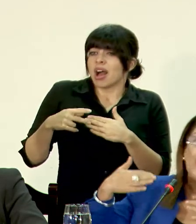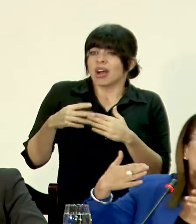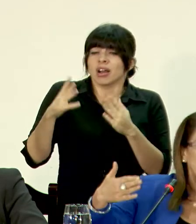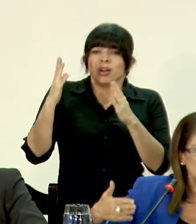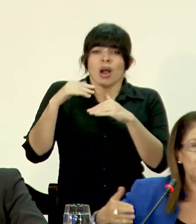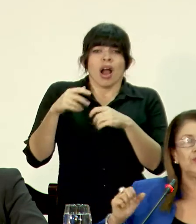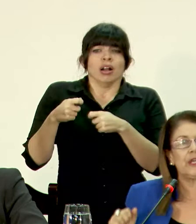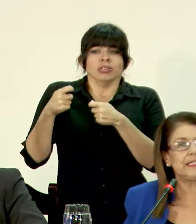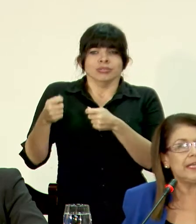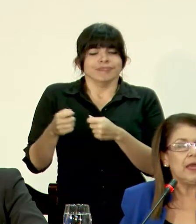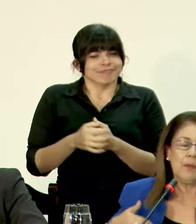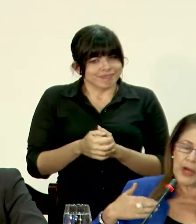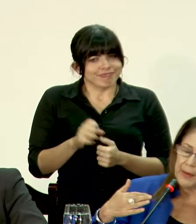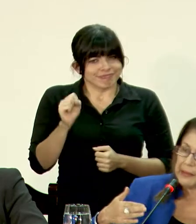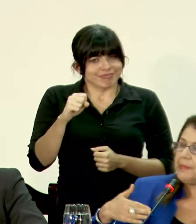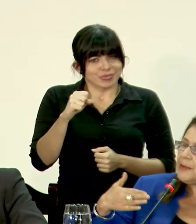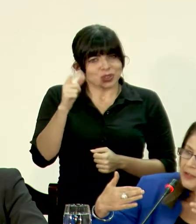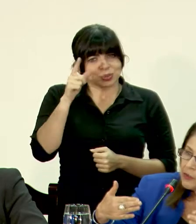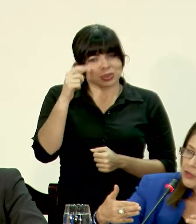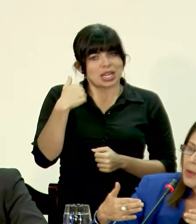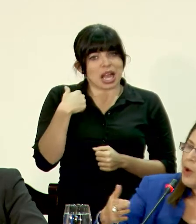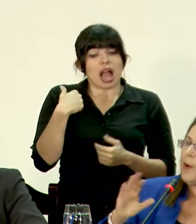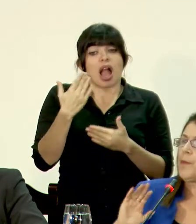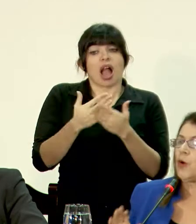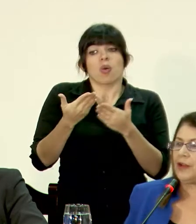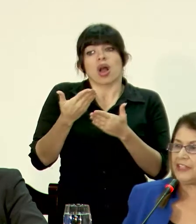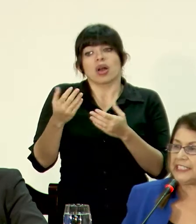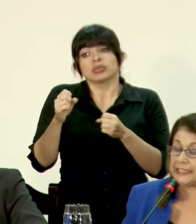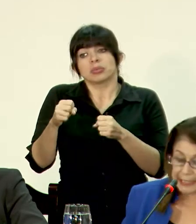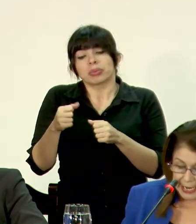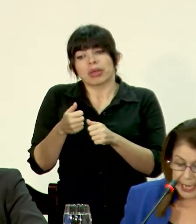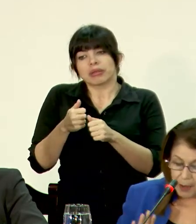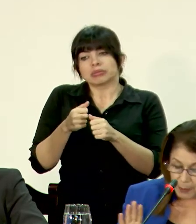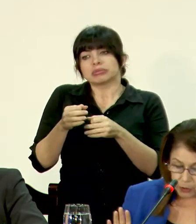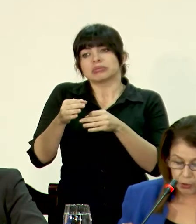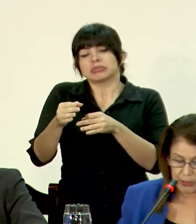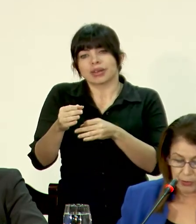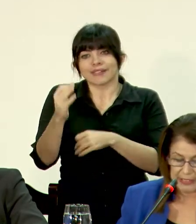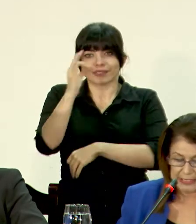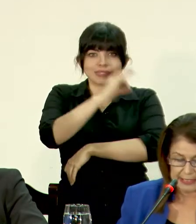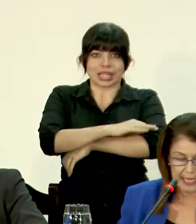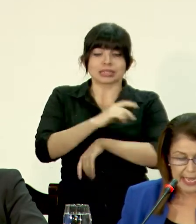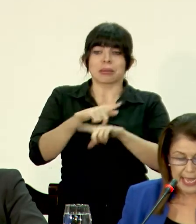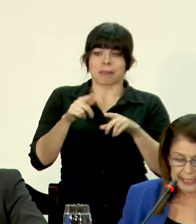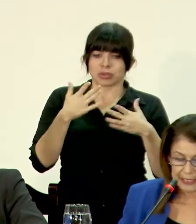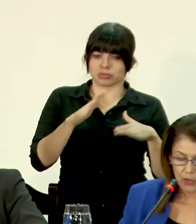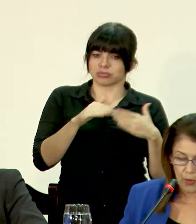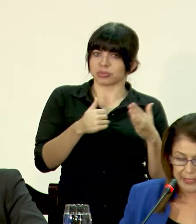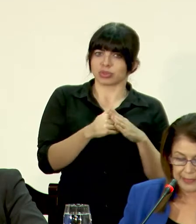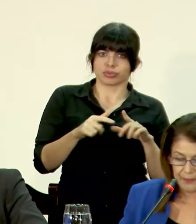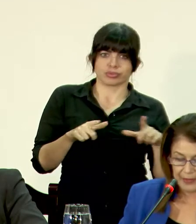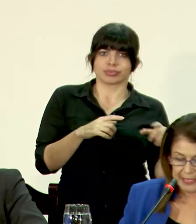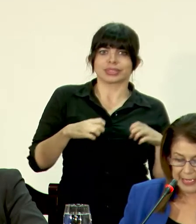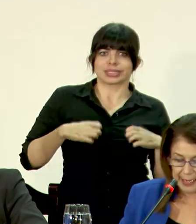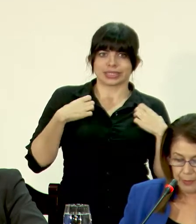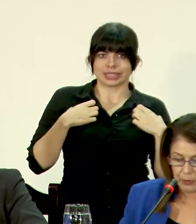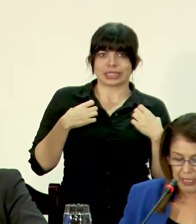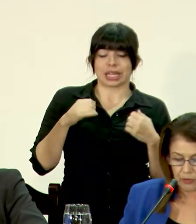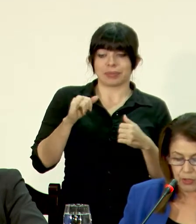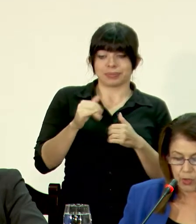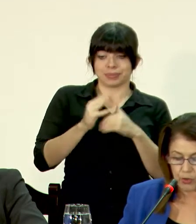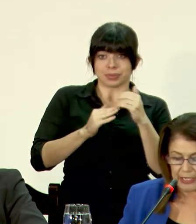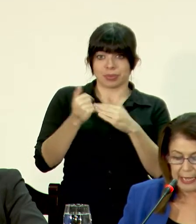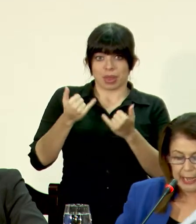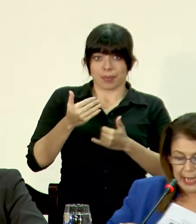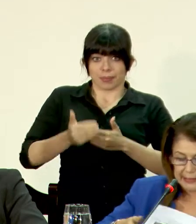programación. Por supuesto que sí, puede haber imprevistos, que mueva un poco la fecha de entrega, pero todo eso existe. Estas obras que están en